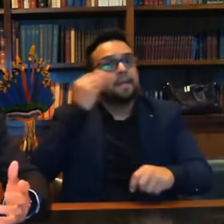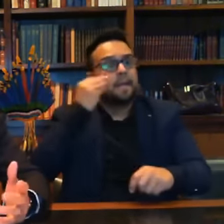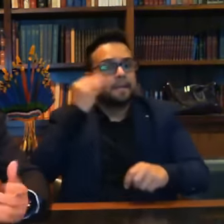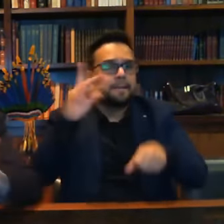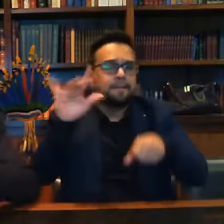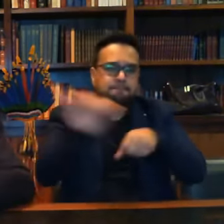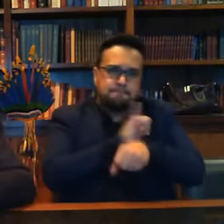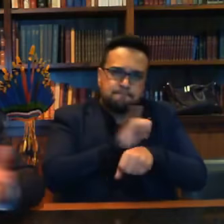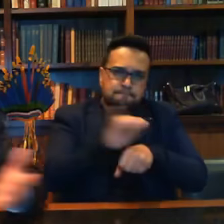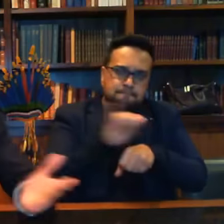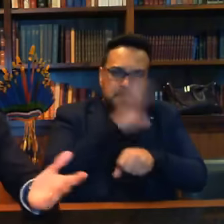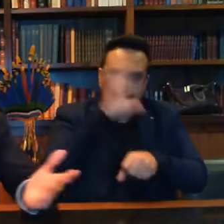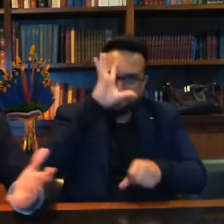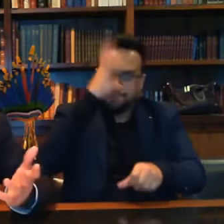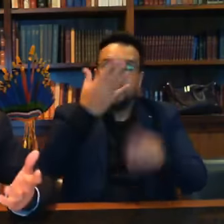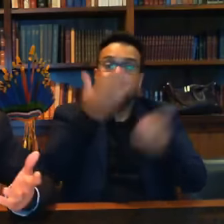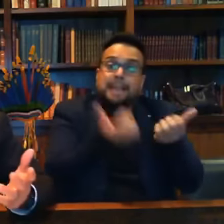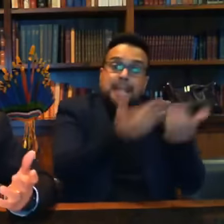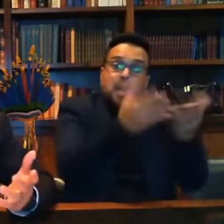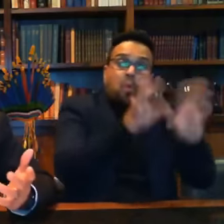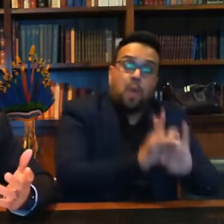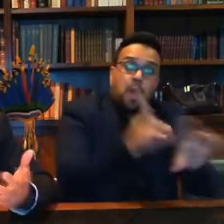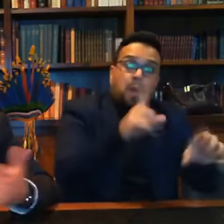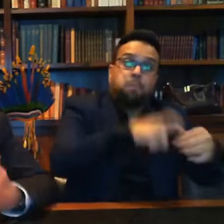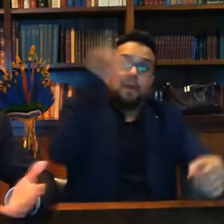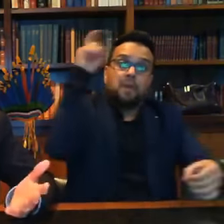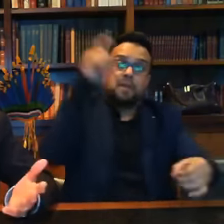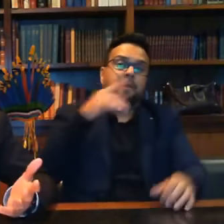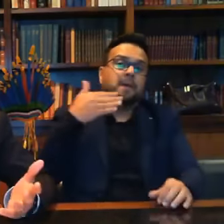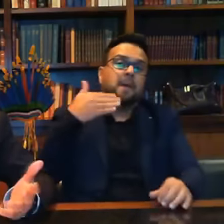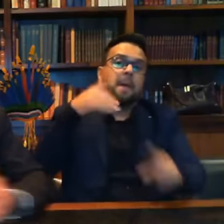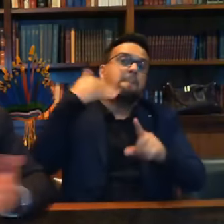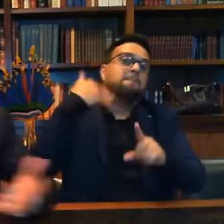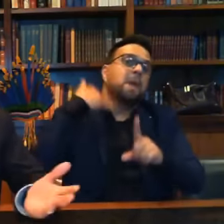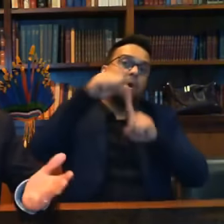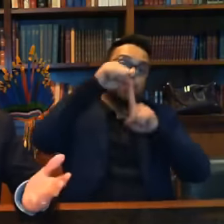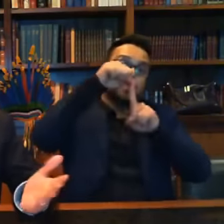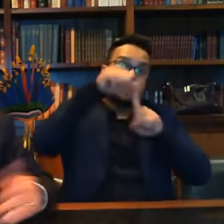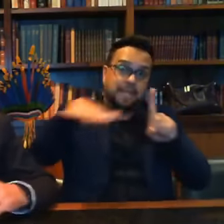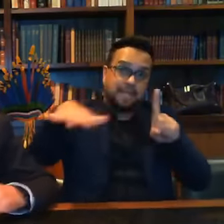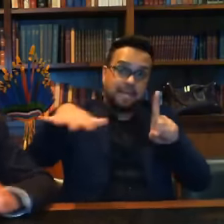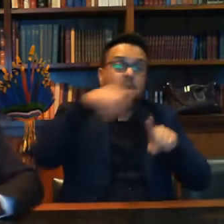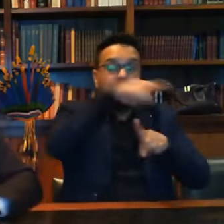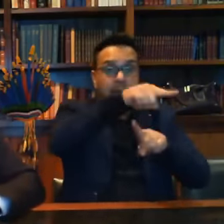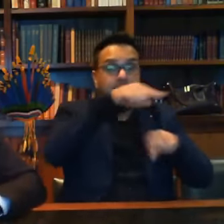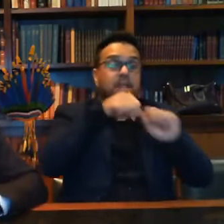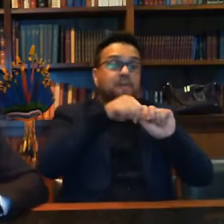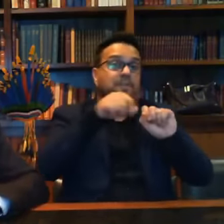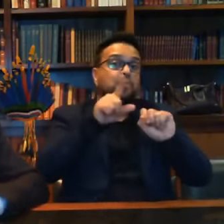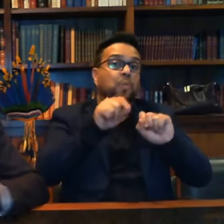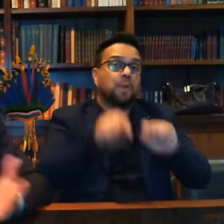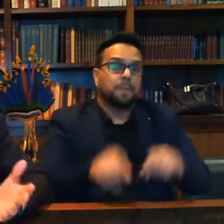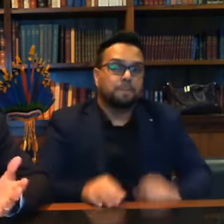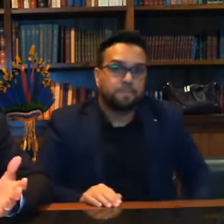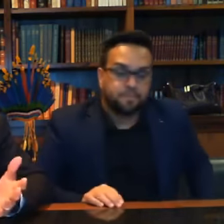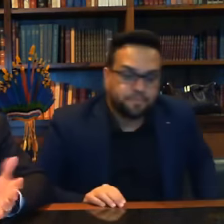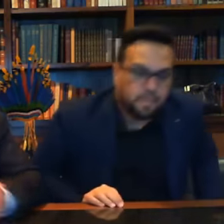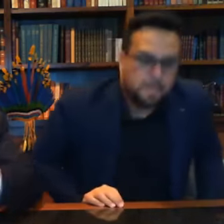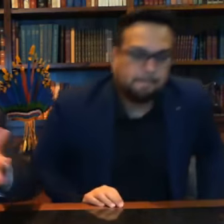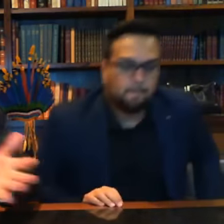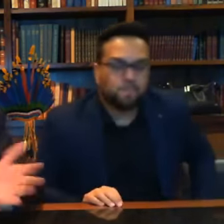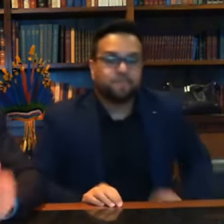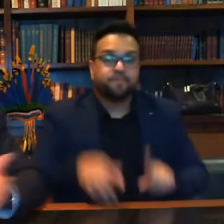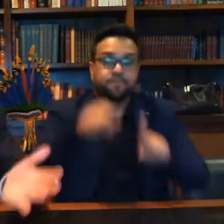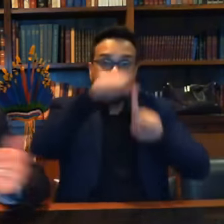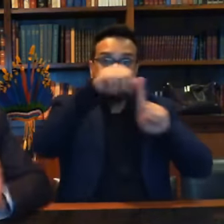inflação. Demos independência para Banco Central. Está tomando providência. Uma das providências pela independência do Banco